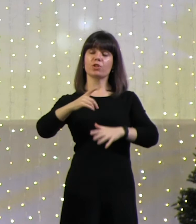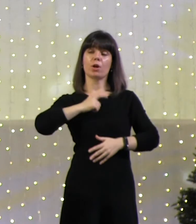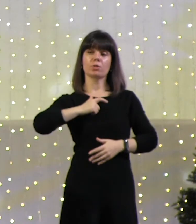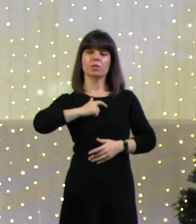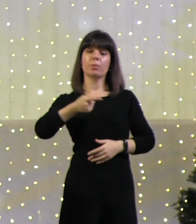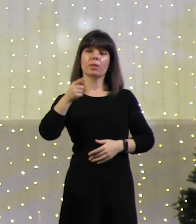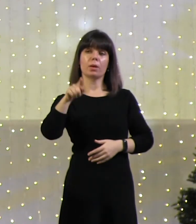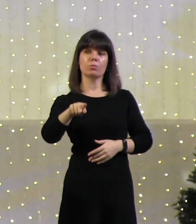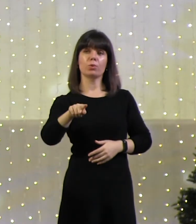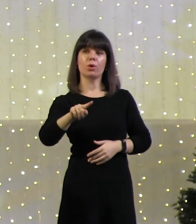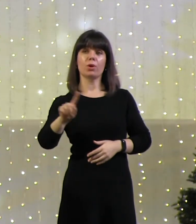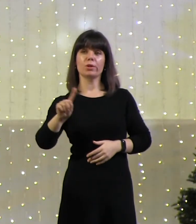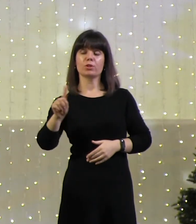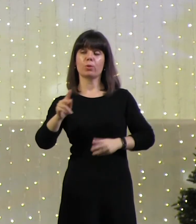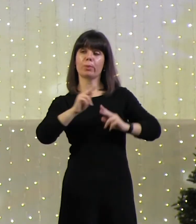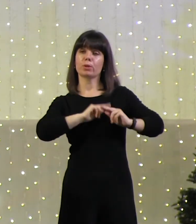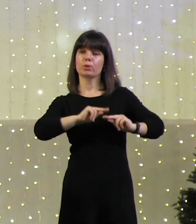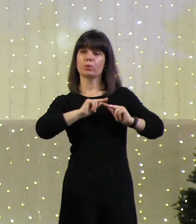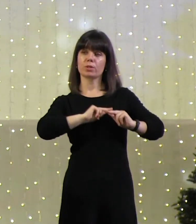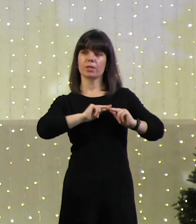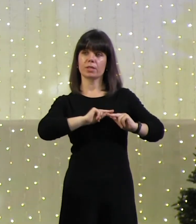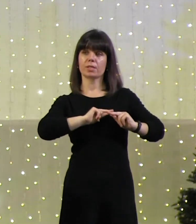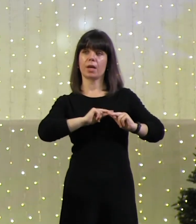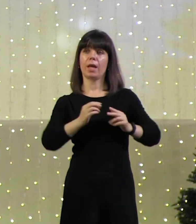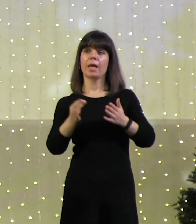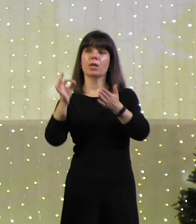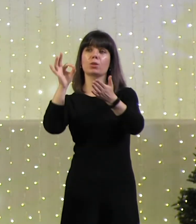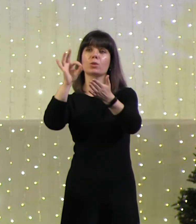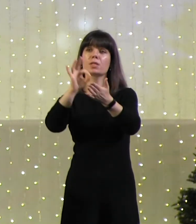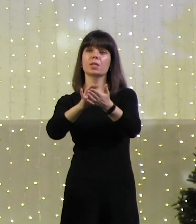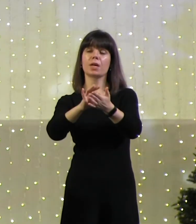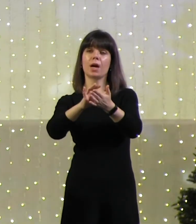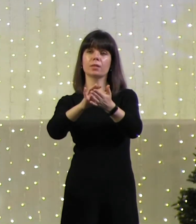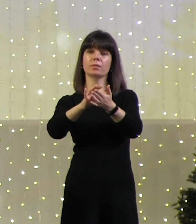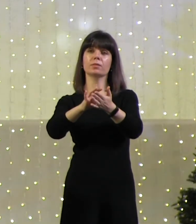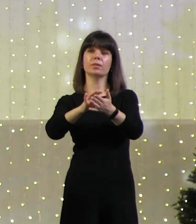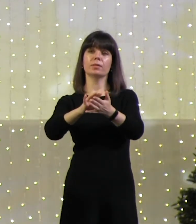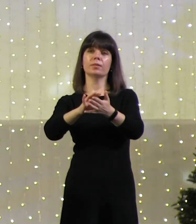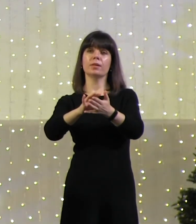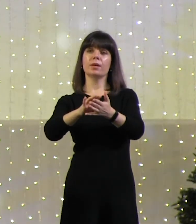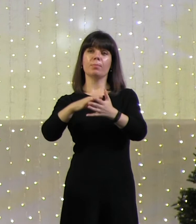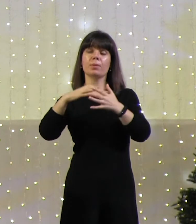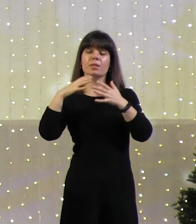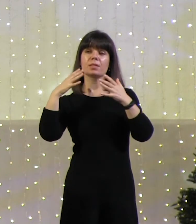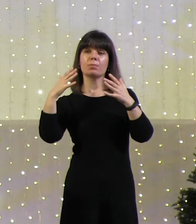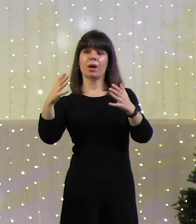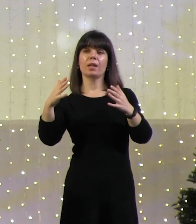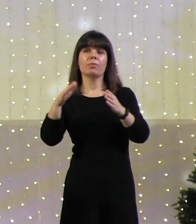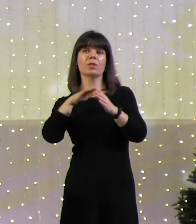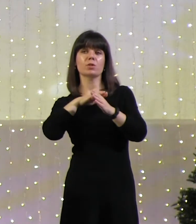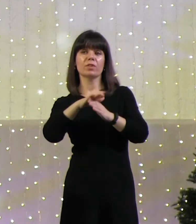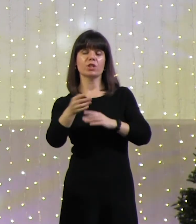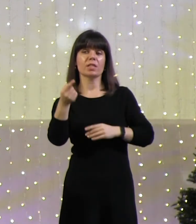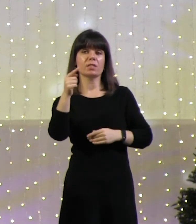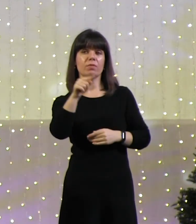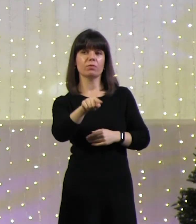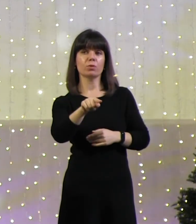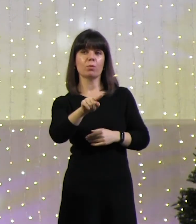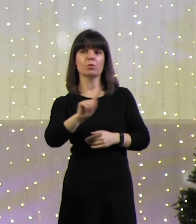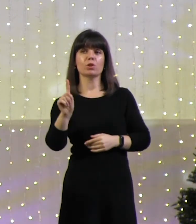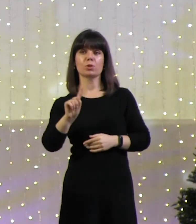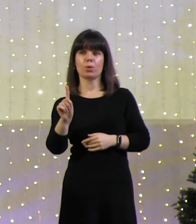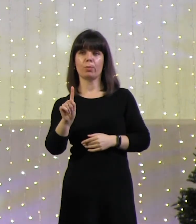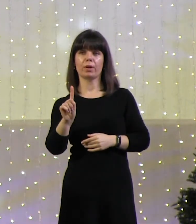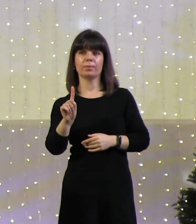тому, чтобы трудиться и достигать максимального совершенства в том, чтобы